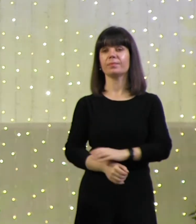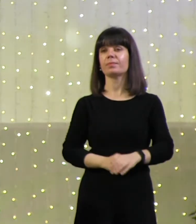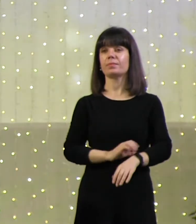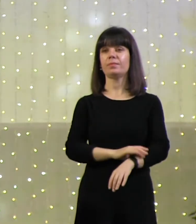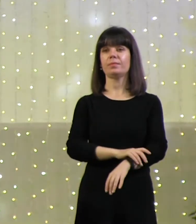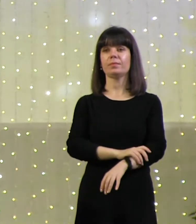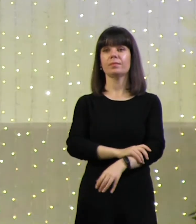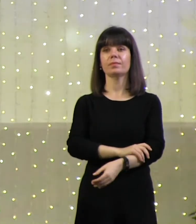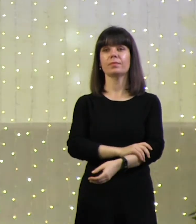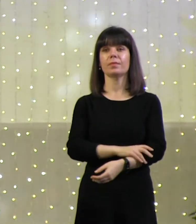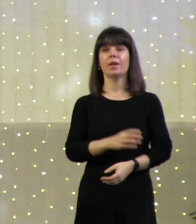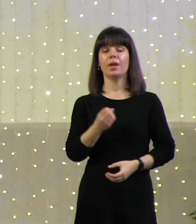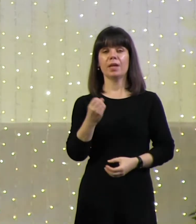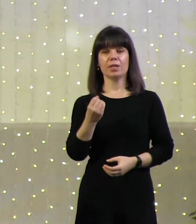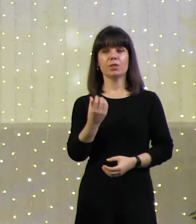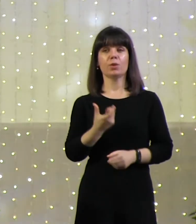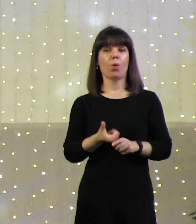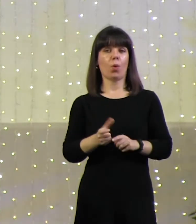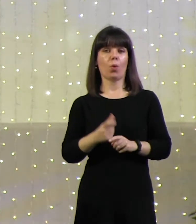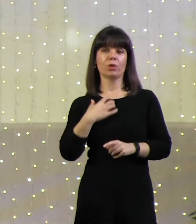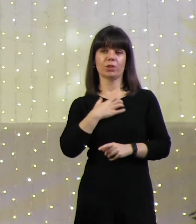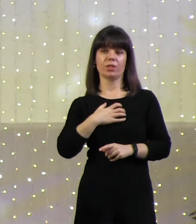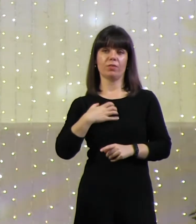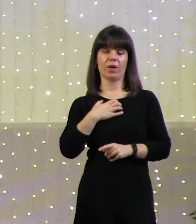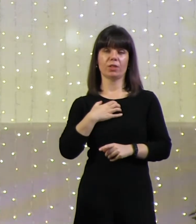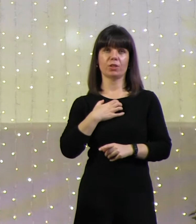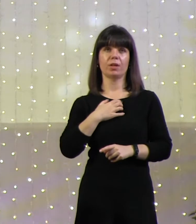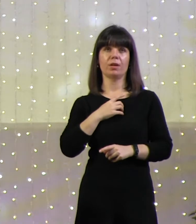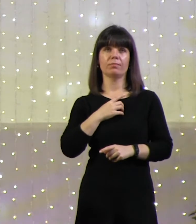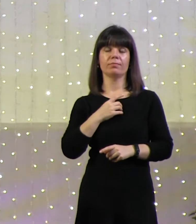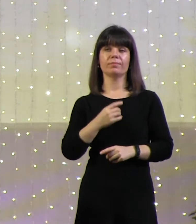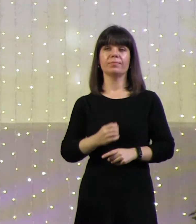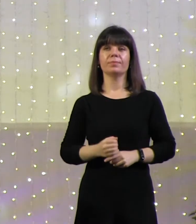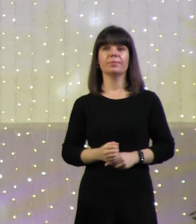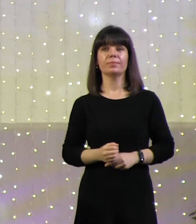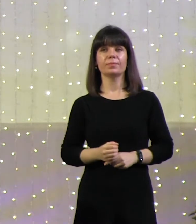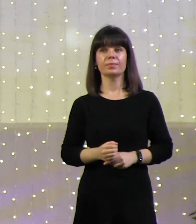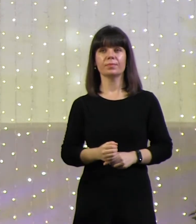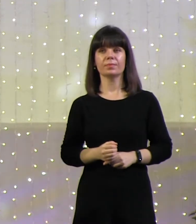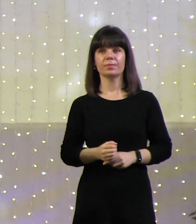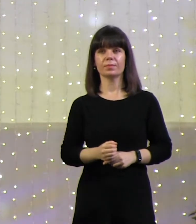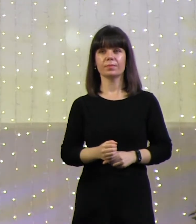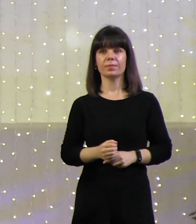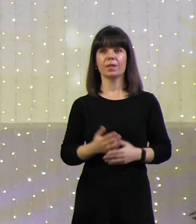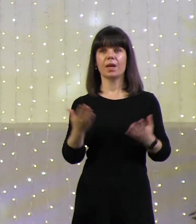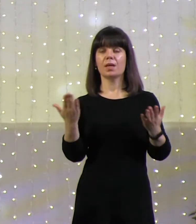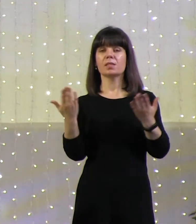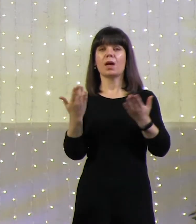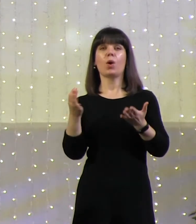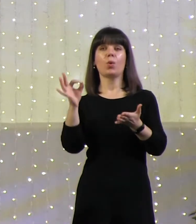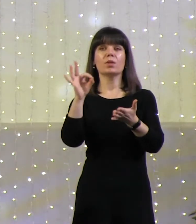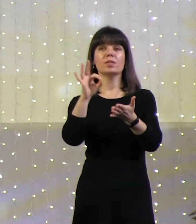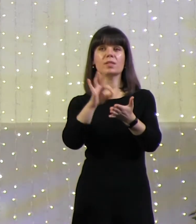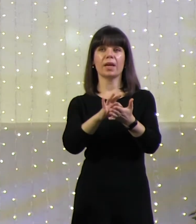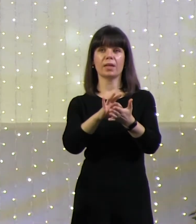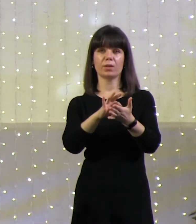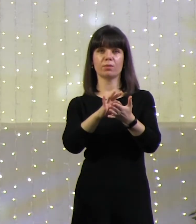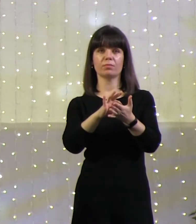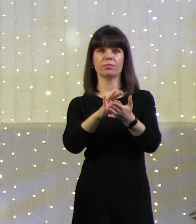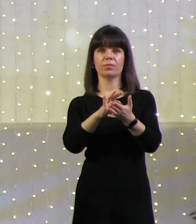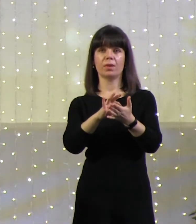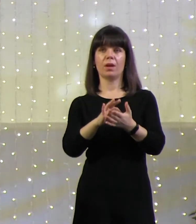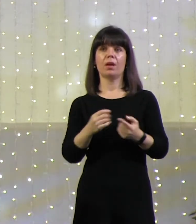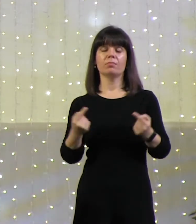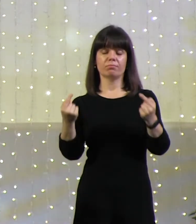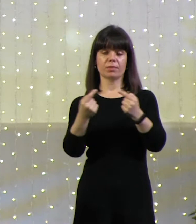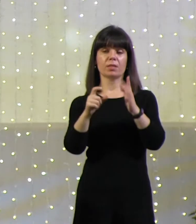Еще один очень важный момент, связанный с Иисусом Христом как с Словом. С какой целью, согласно вот